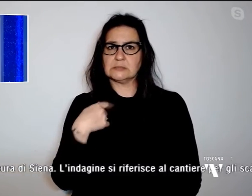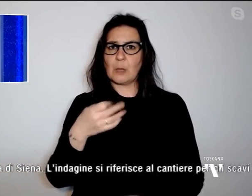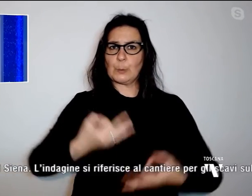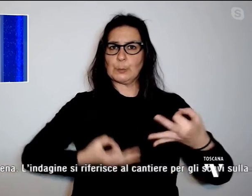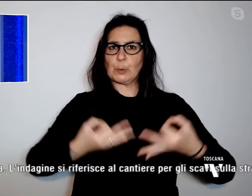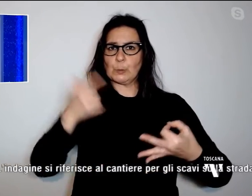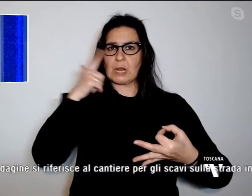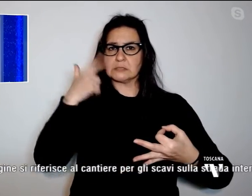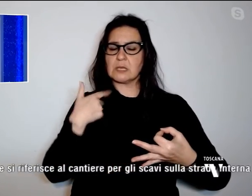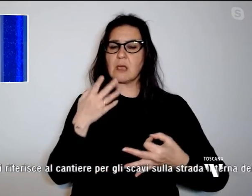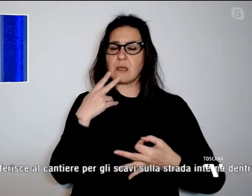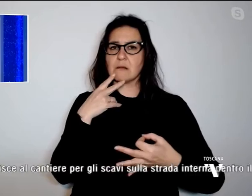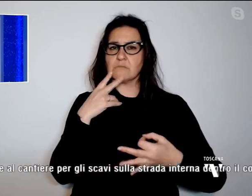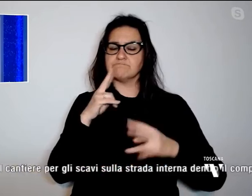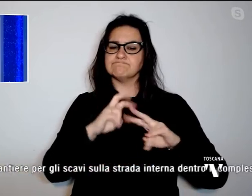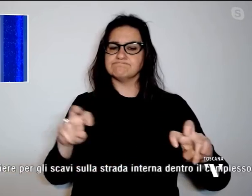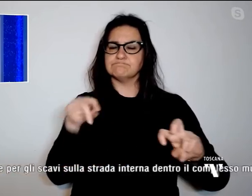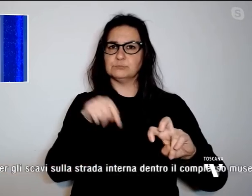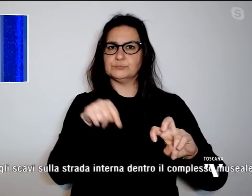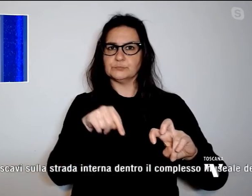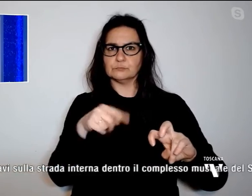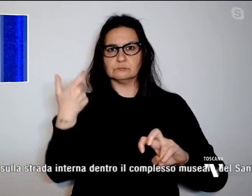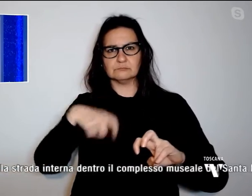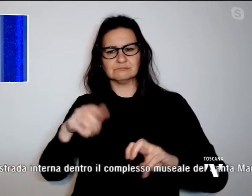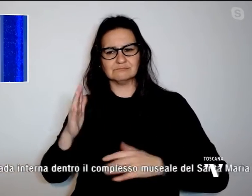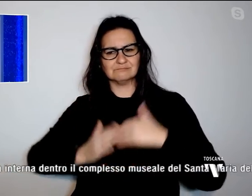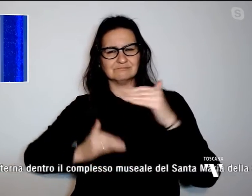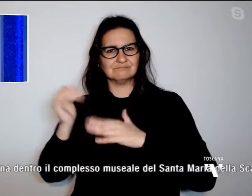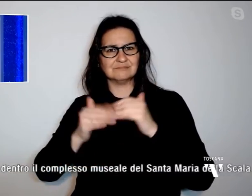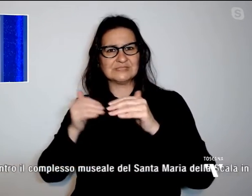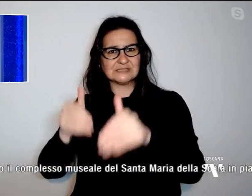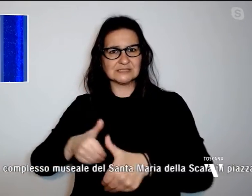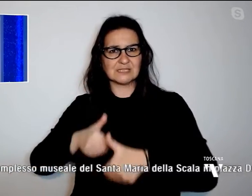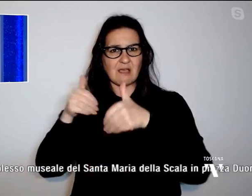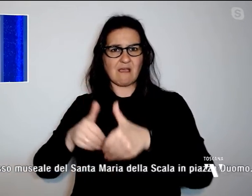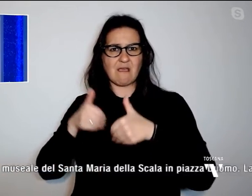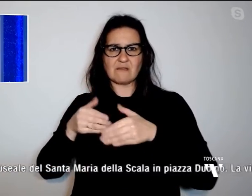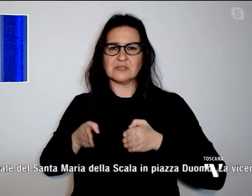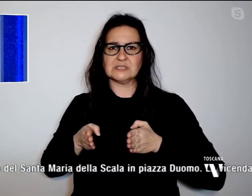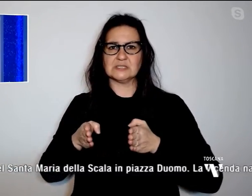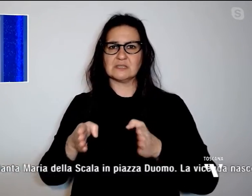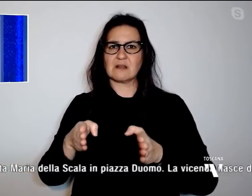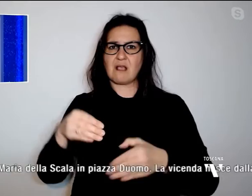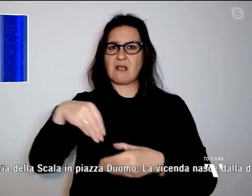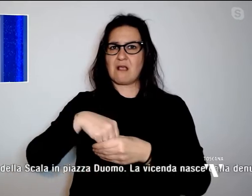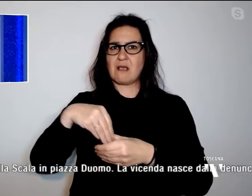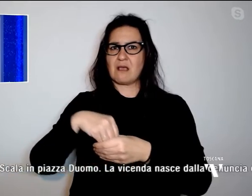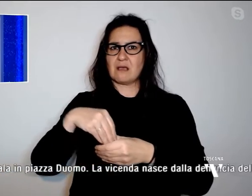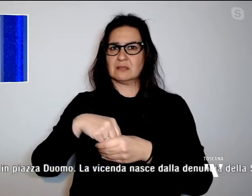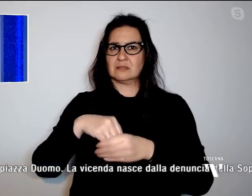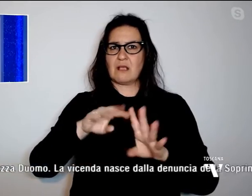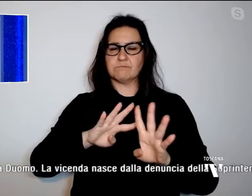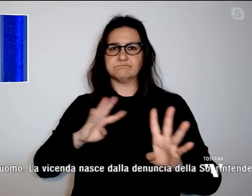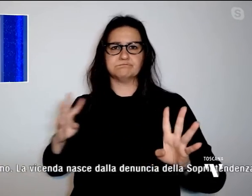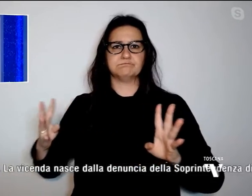'indagine si riferisce al cantiere per gli scavi sulla strada interna dentro il complesso museale